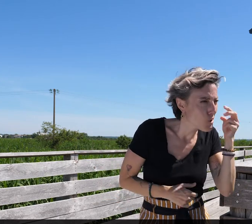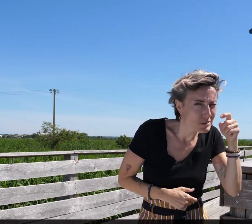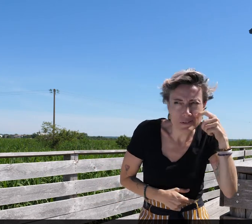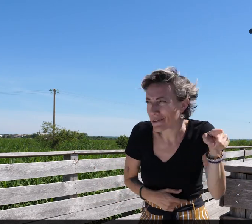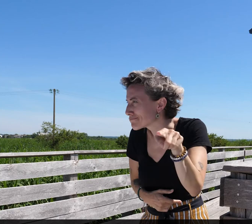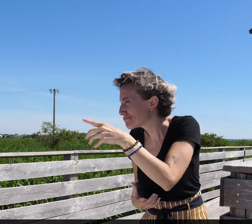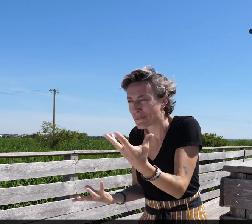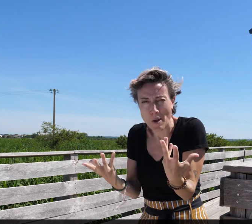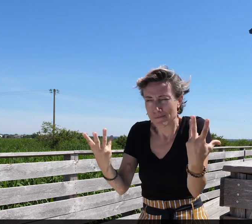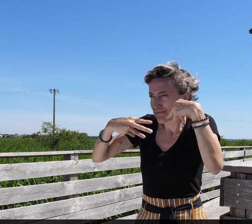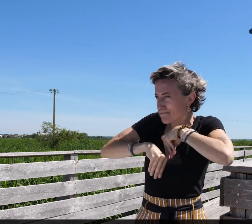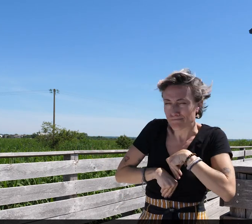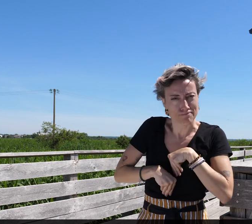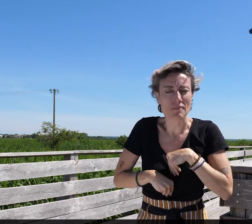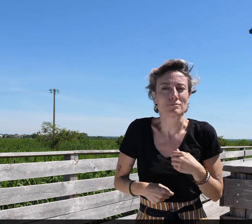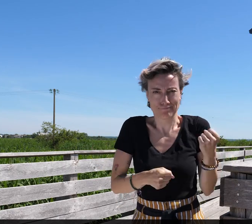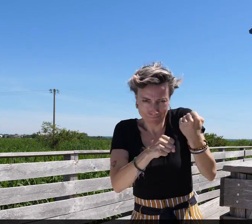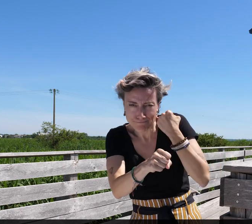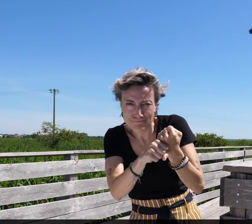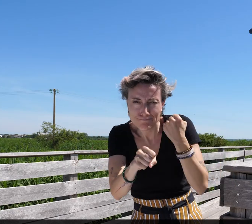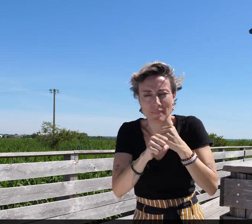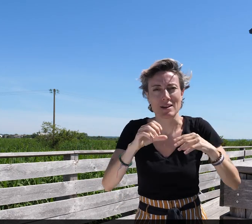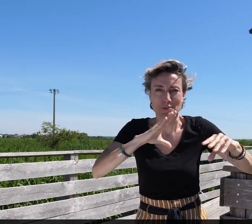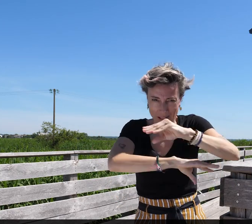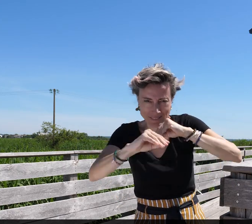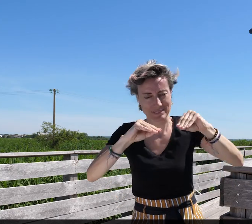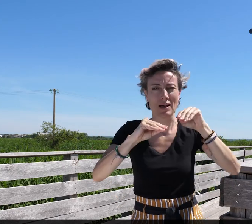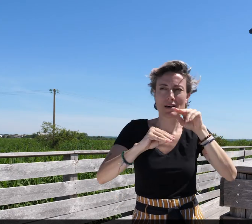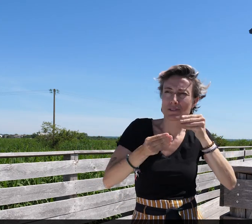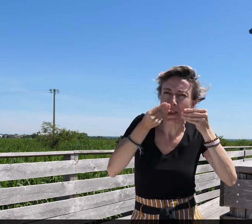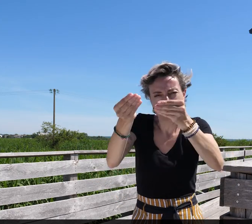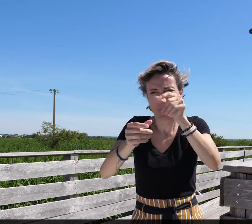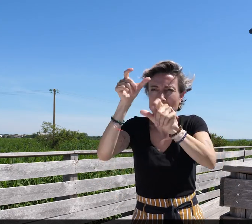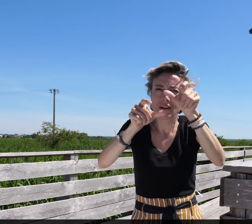Ces réalisations portent sur une étude précise du site pour en modifier la perception.